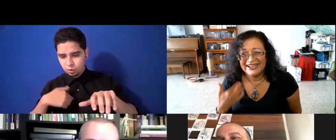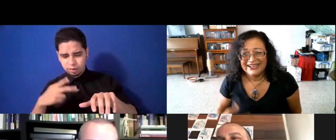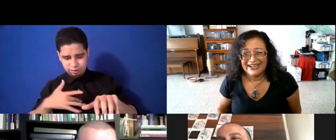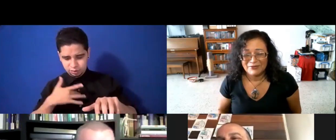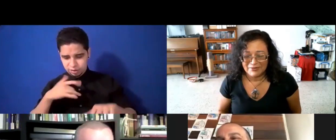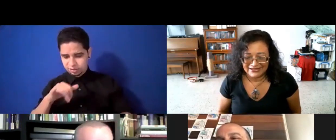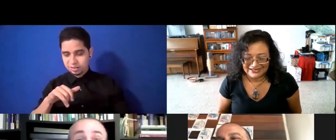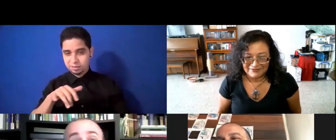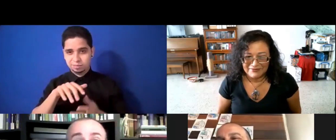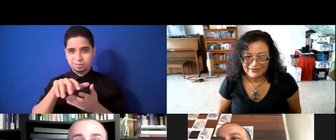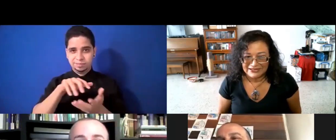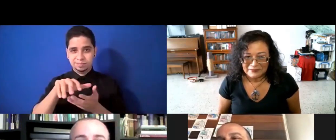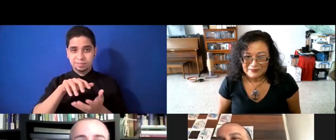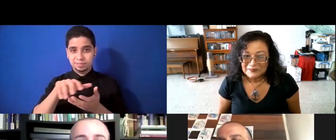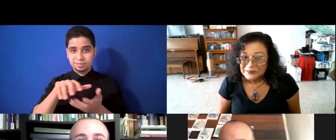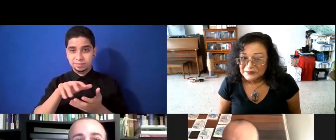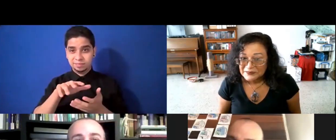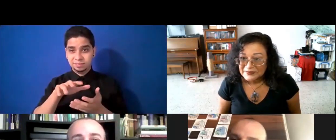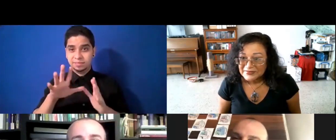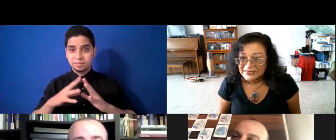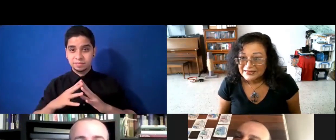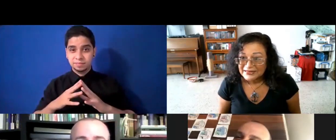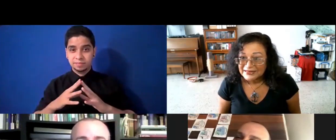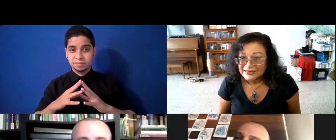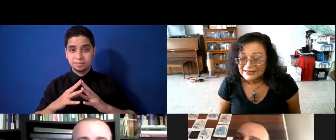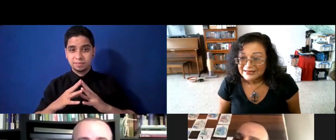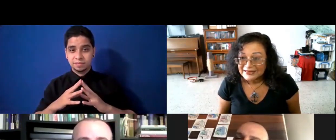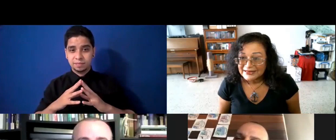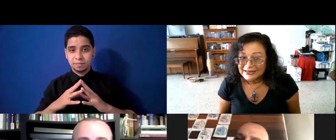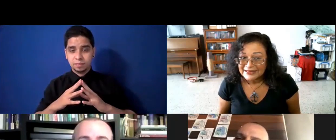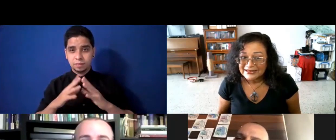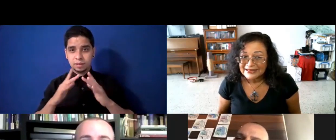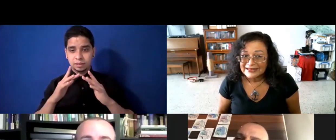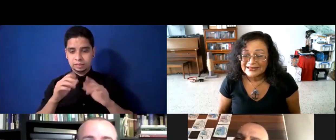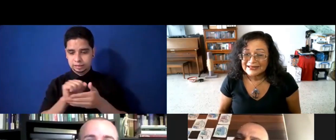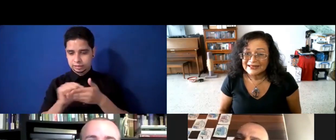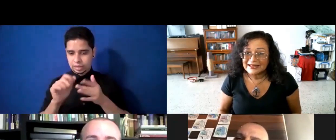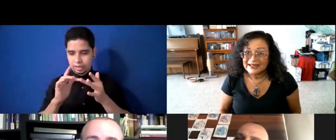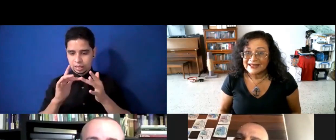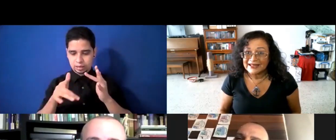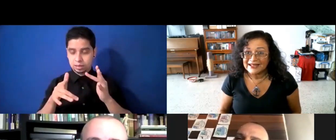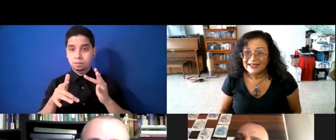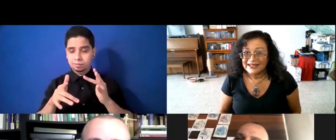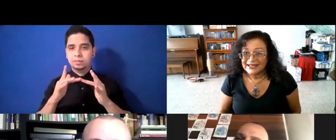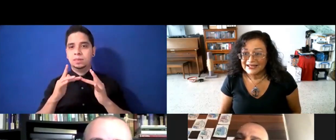Ay, mi madre. Mira a ver. Ahí está en internet. Miren, artefusión.org,